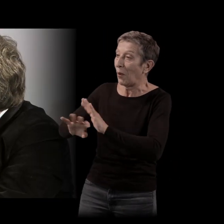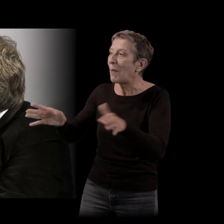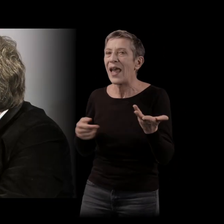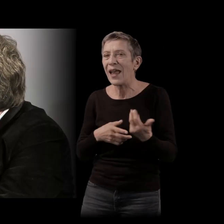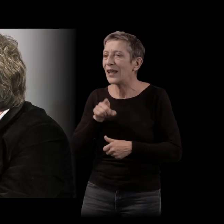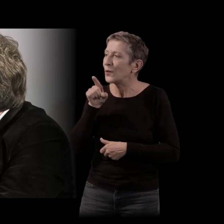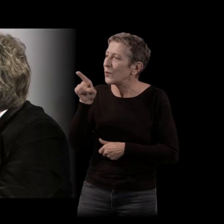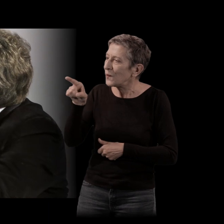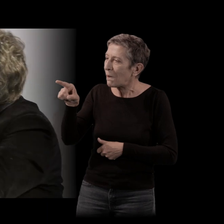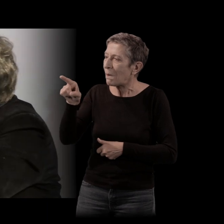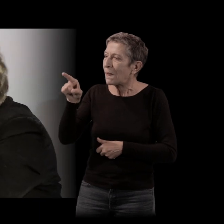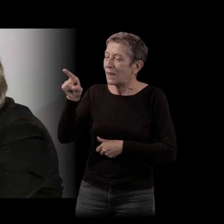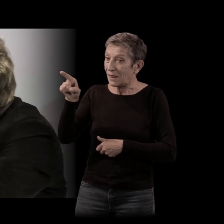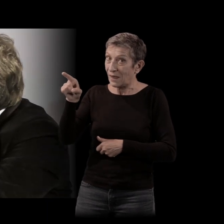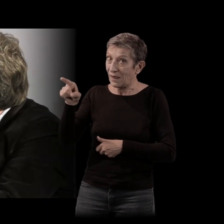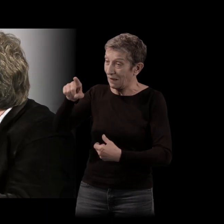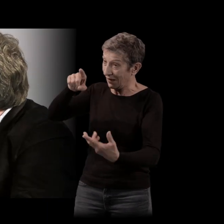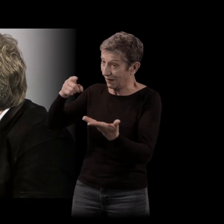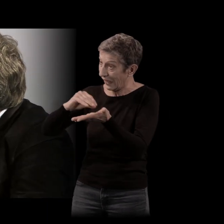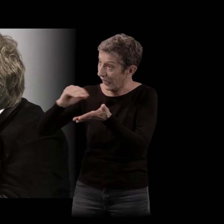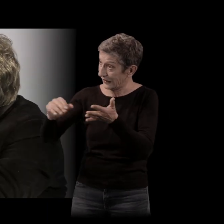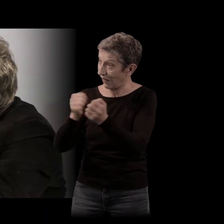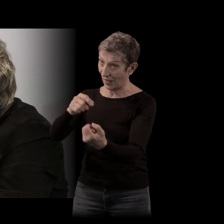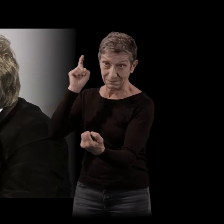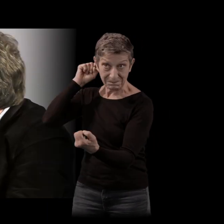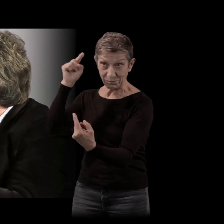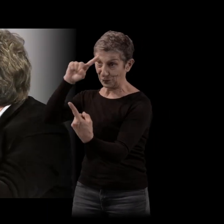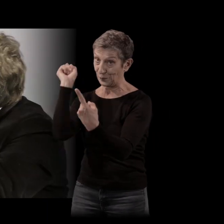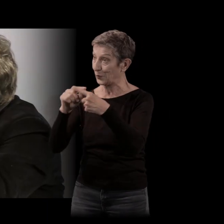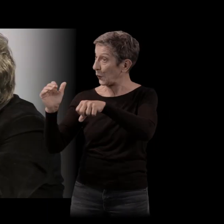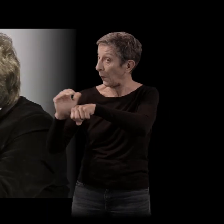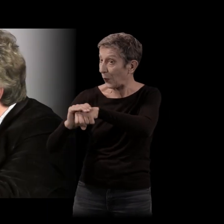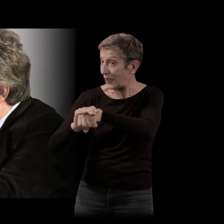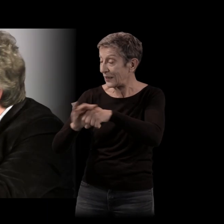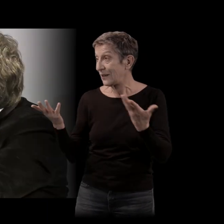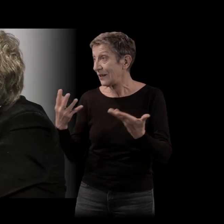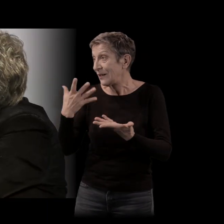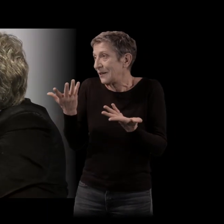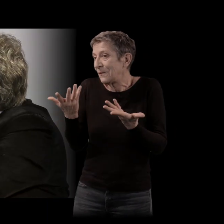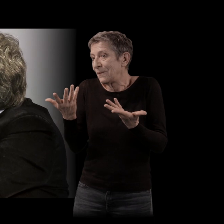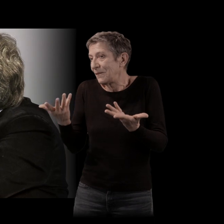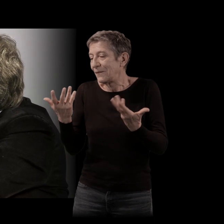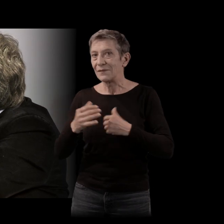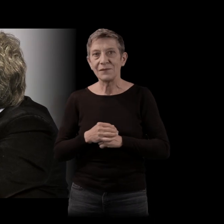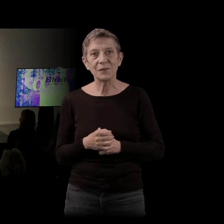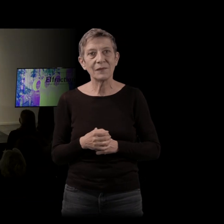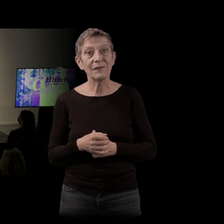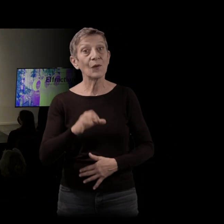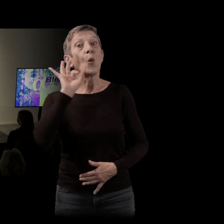démarche politique en écrivant ?-ce que vous avez une volonté ou une vérité politique d'une certaine manière à travers l'écriture ? Oui, mais pas engagée.